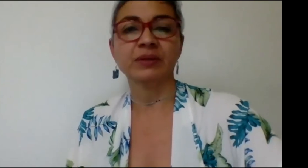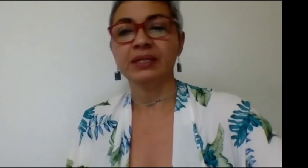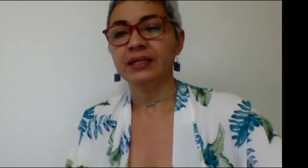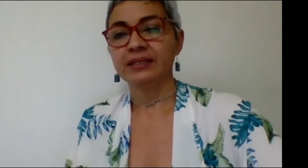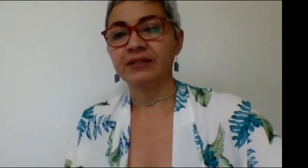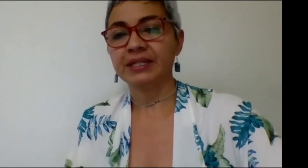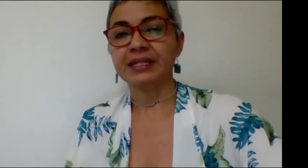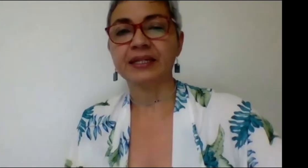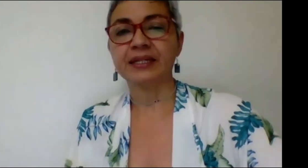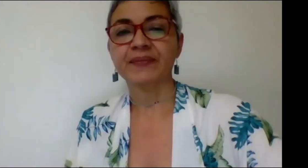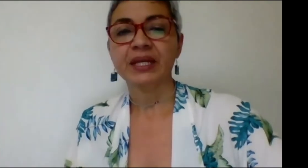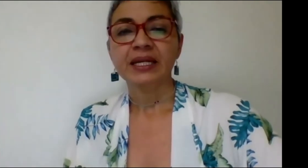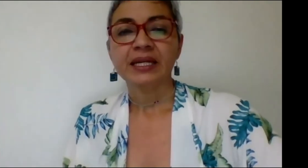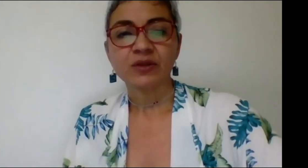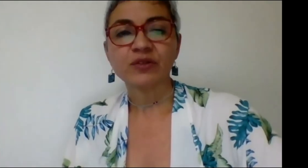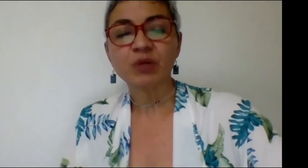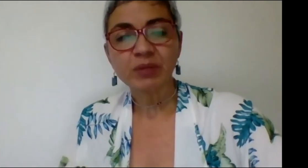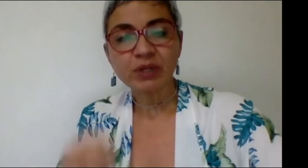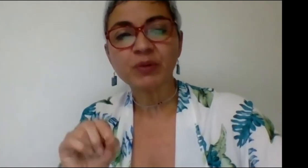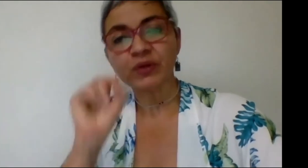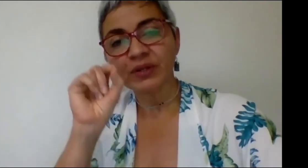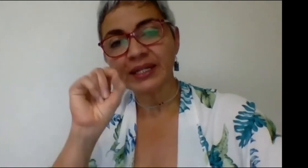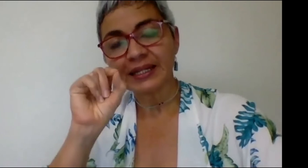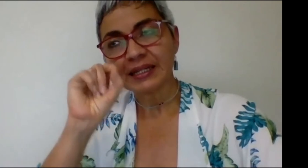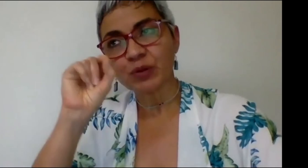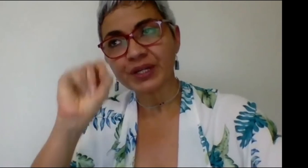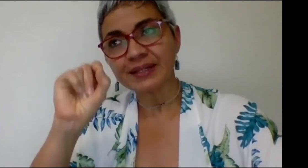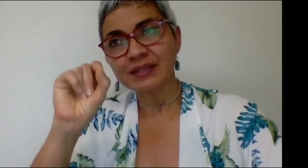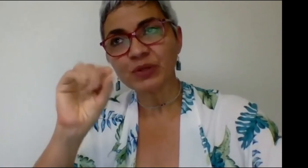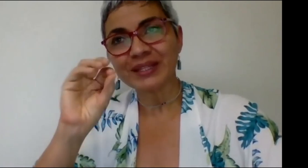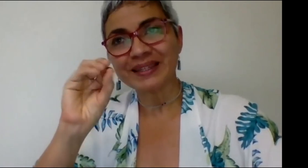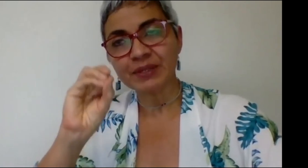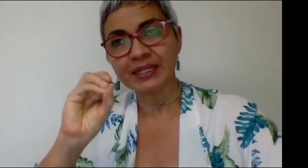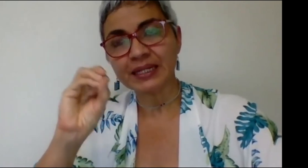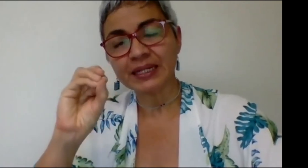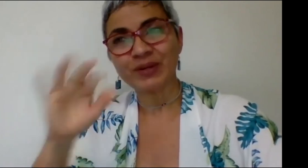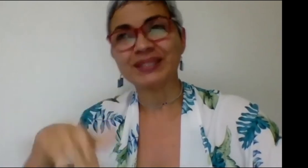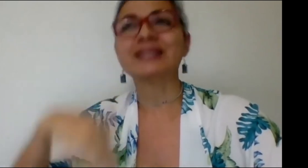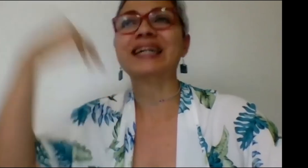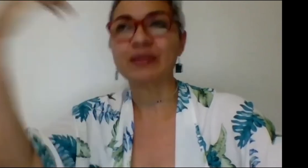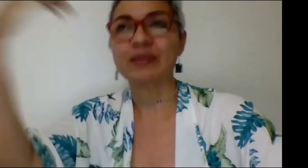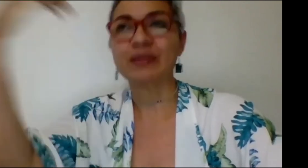se afectaría entonces volviendo al punto de por qué es importante aprender la lengua de señas además